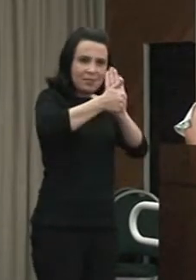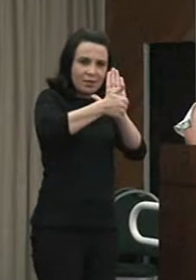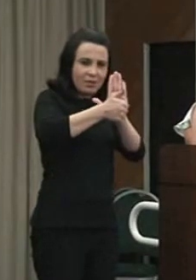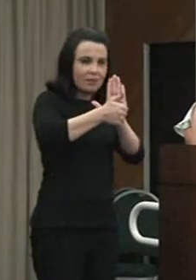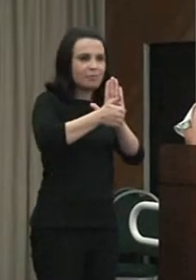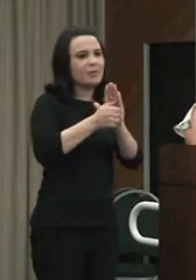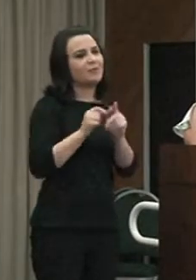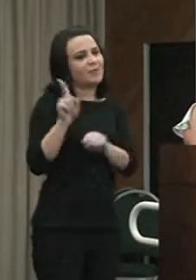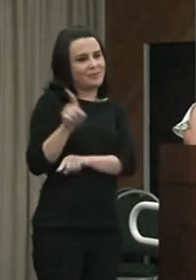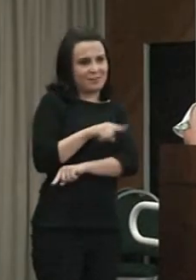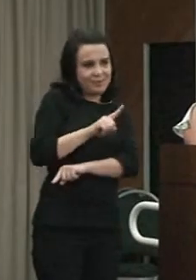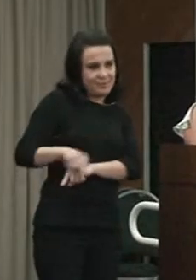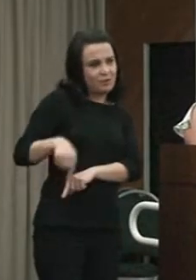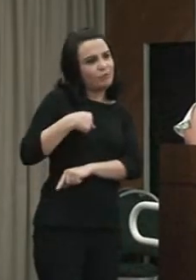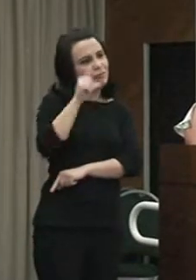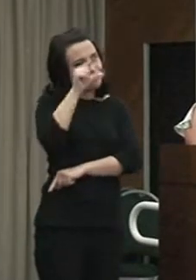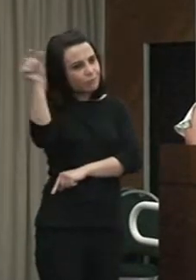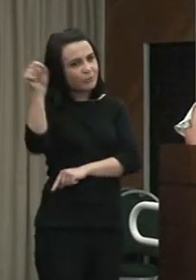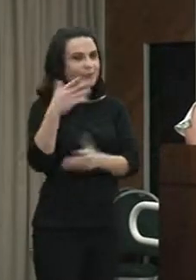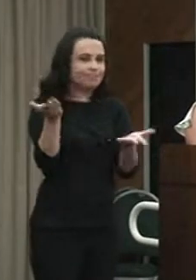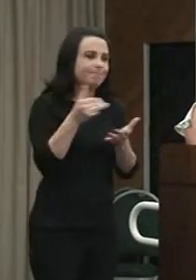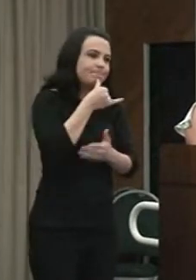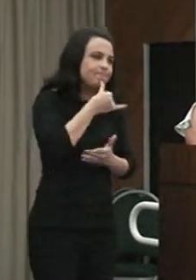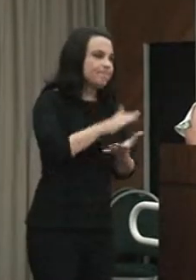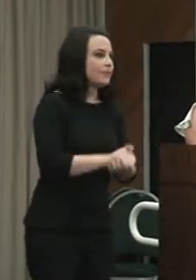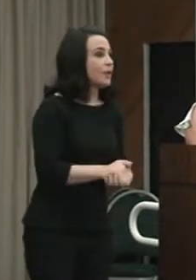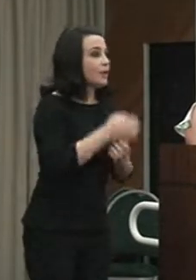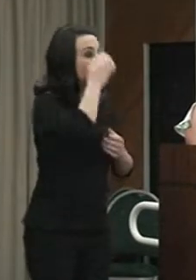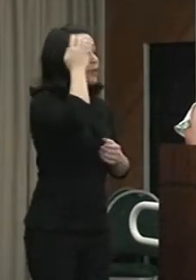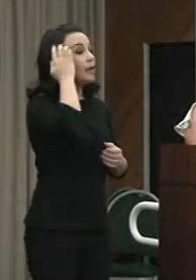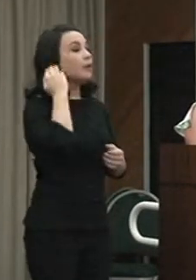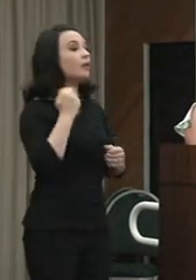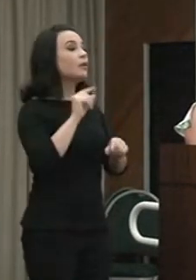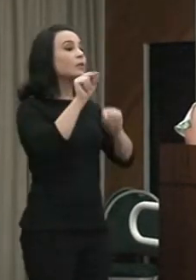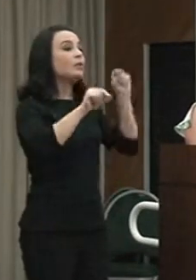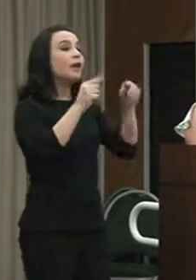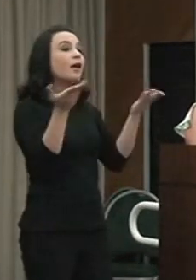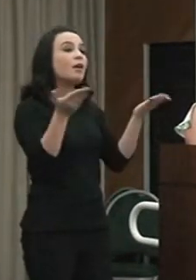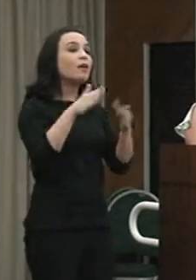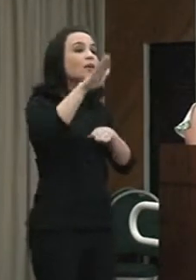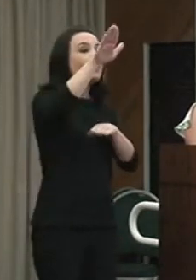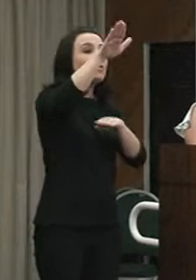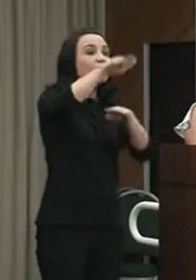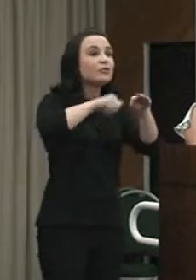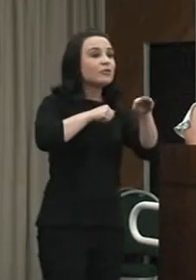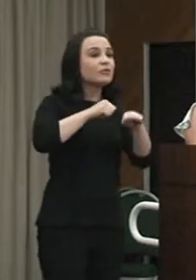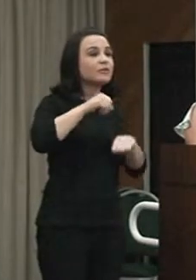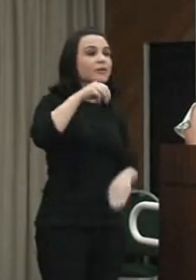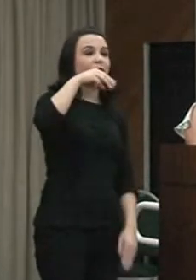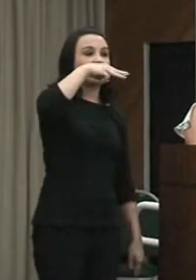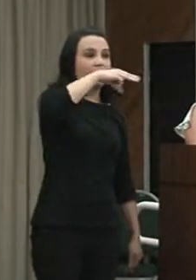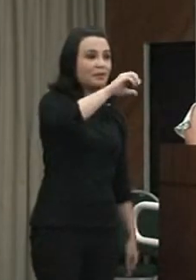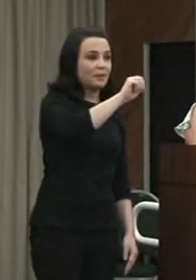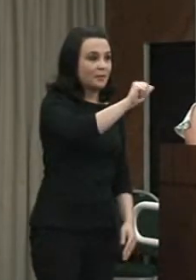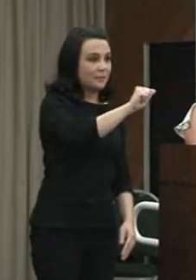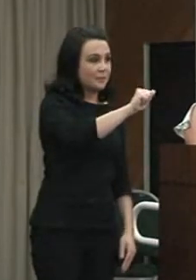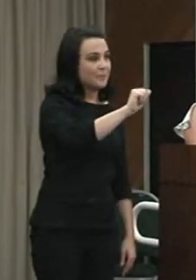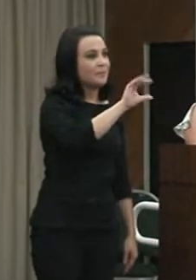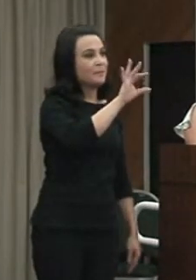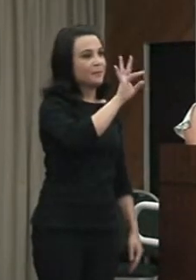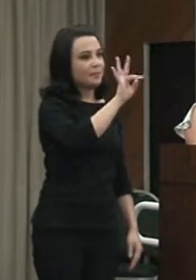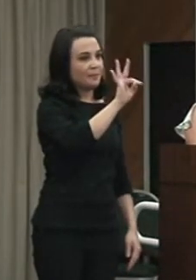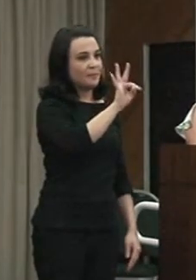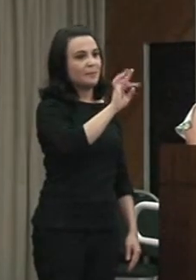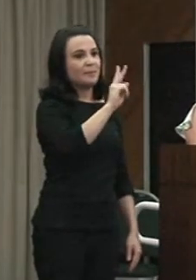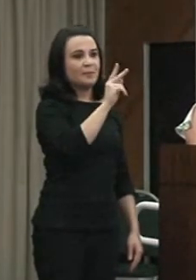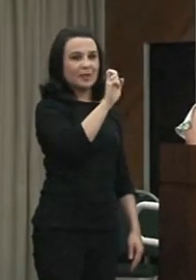agradecimentos, antes do encerramento, o Matheus Kremlin, com a Eliane Clara Pepino, que